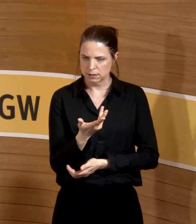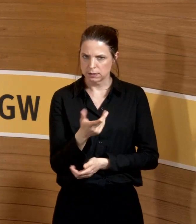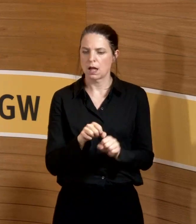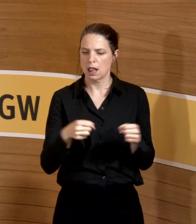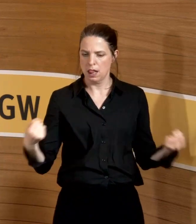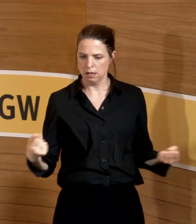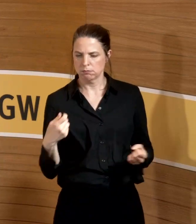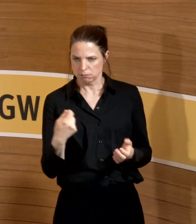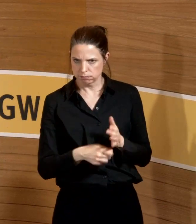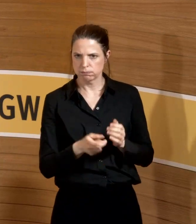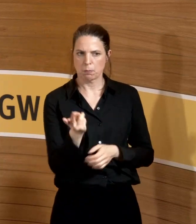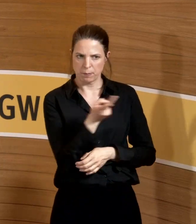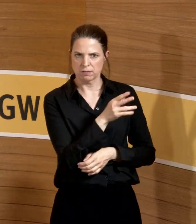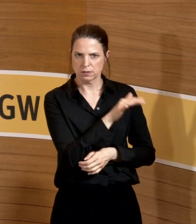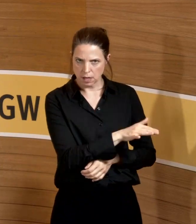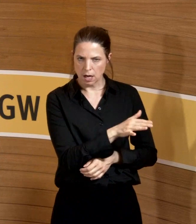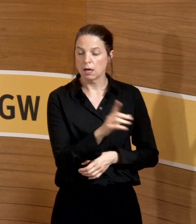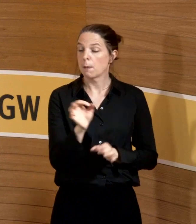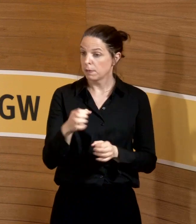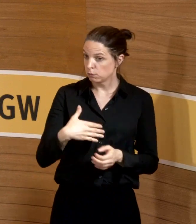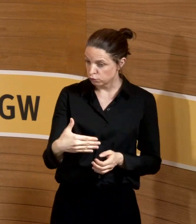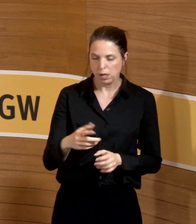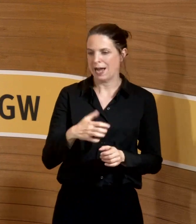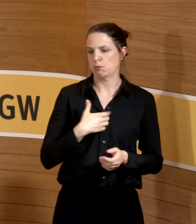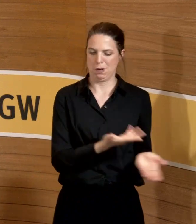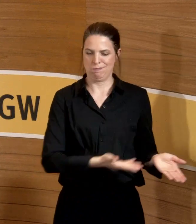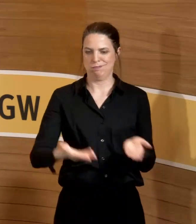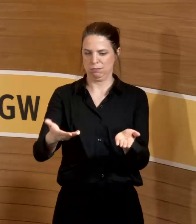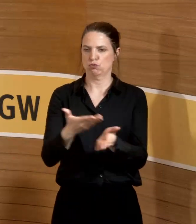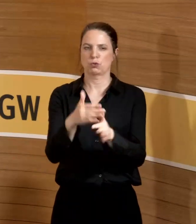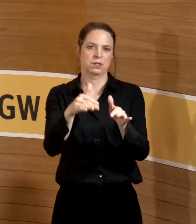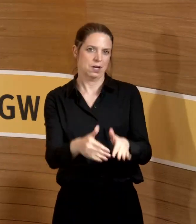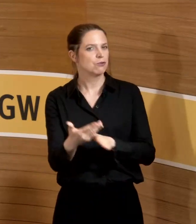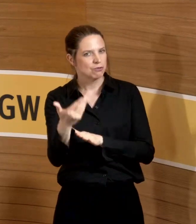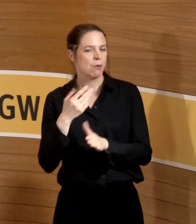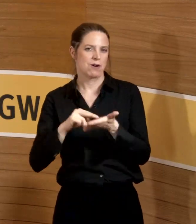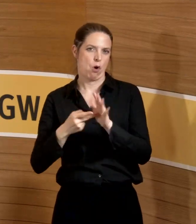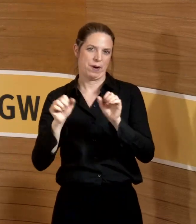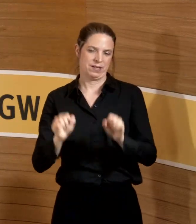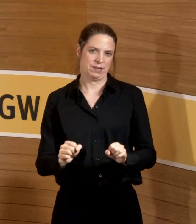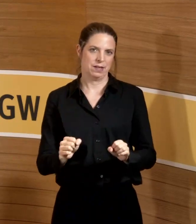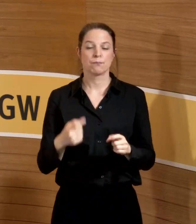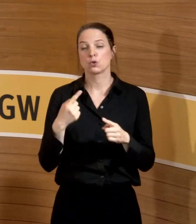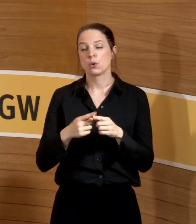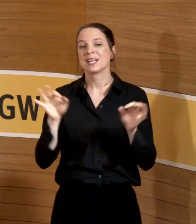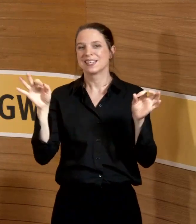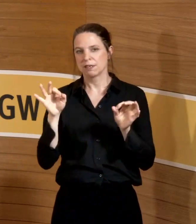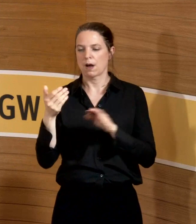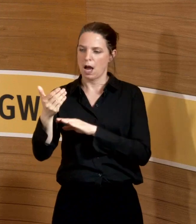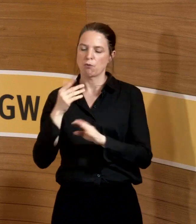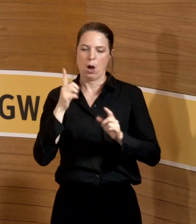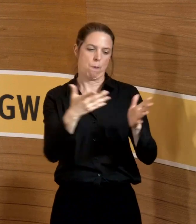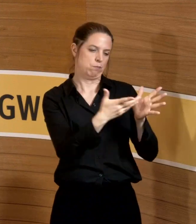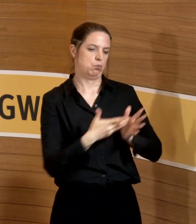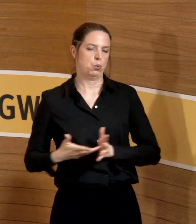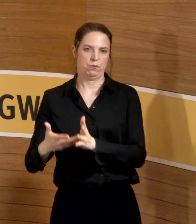Dann ist das Thema schon mal abgefrühstückt. Dann anlassunabhängig auch zu überlegen, wo habe ich welche Gefährdungen? da bin ich ganz nah an der